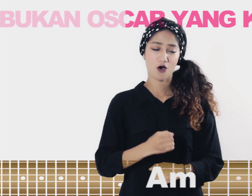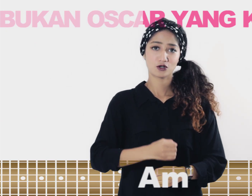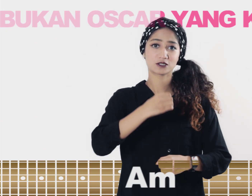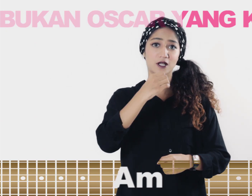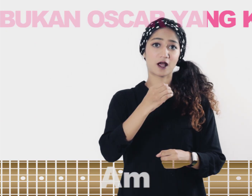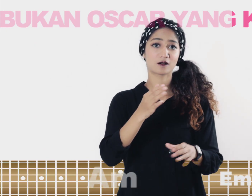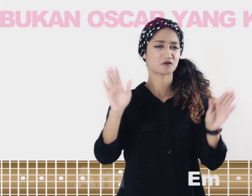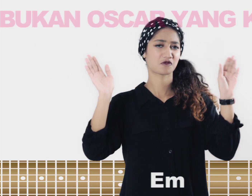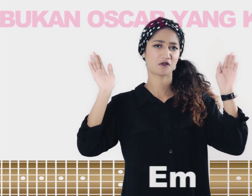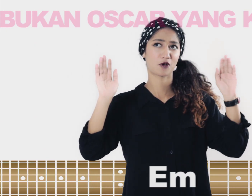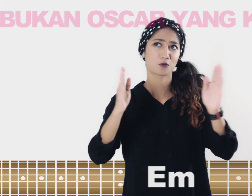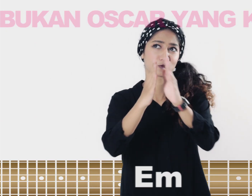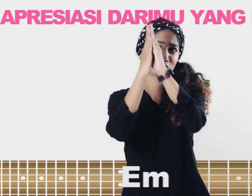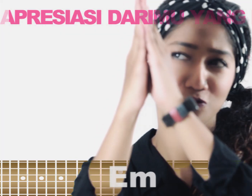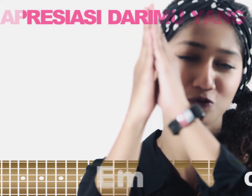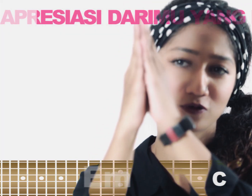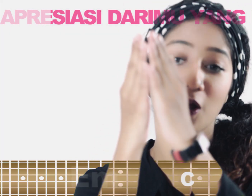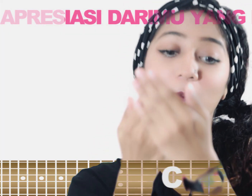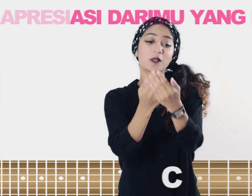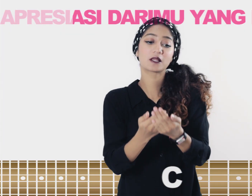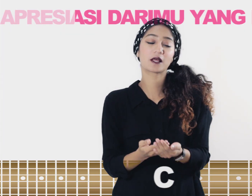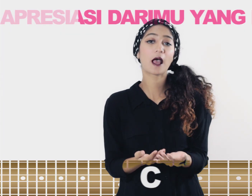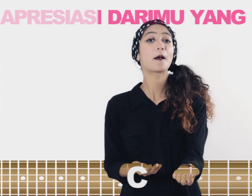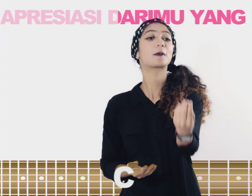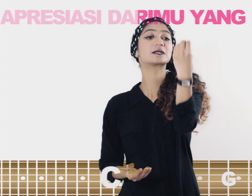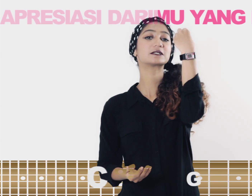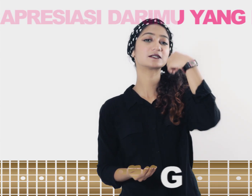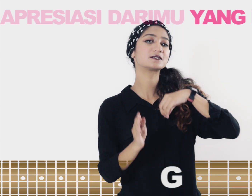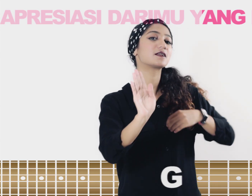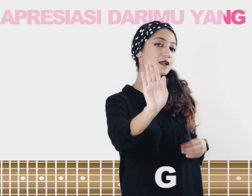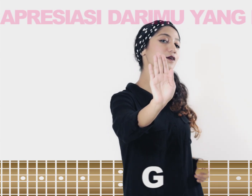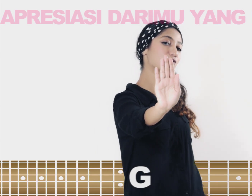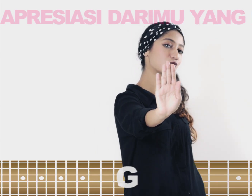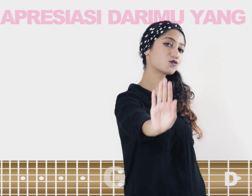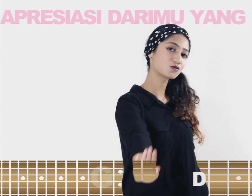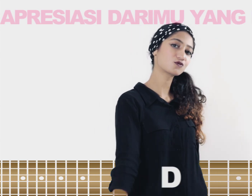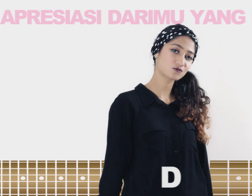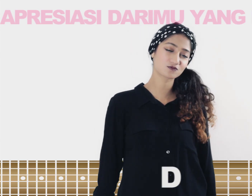yang ku puja Apresiasi darimu yang ku minta